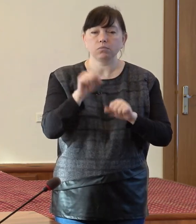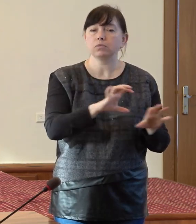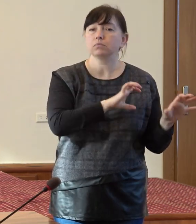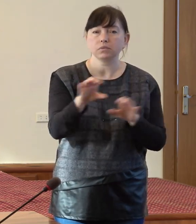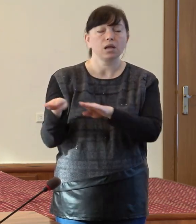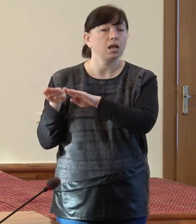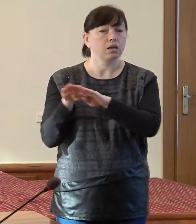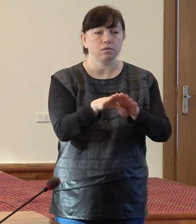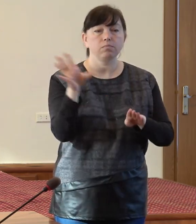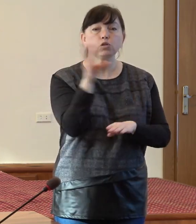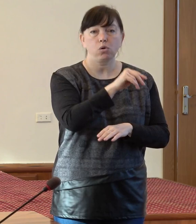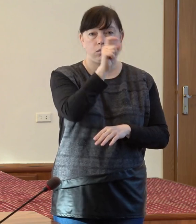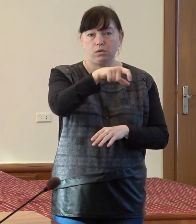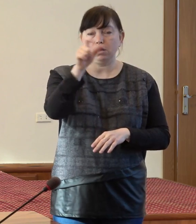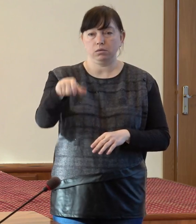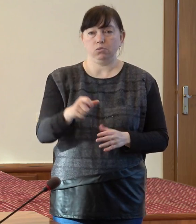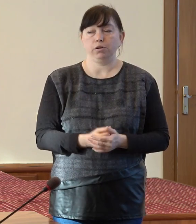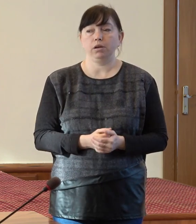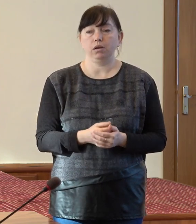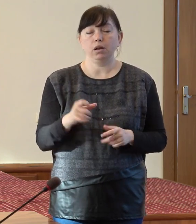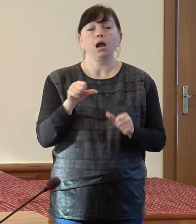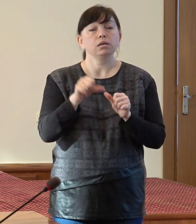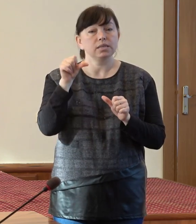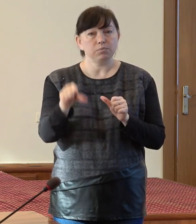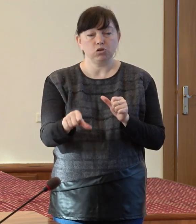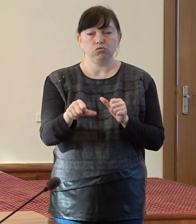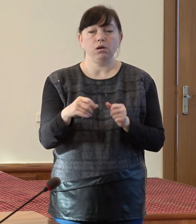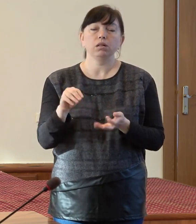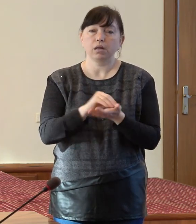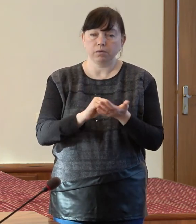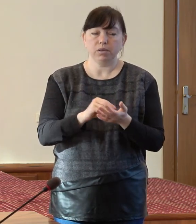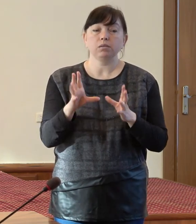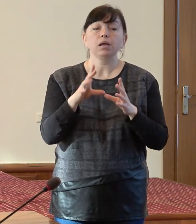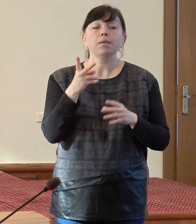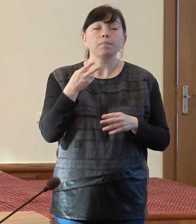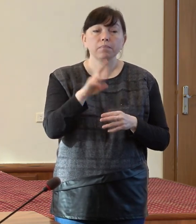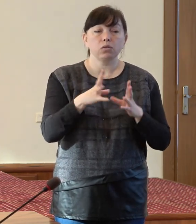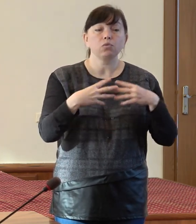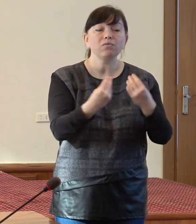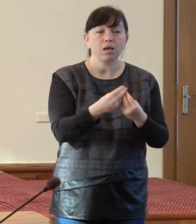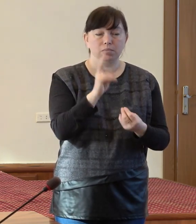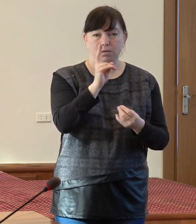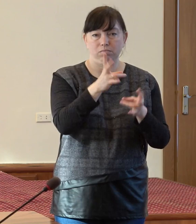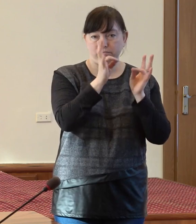pentru toate categoriile de beneficiari, în special, repet, pentru familiile defavorizate.